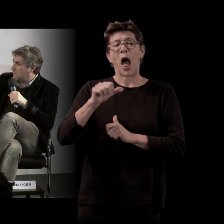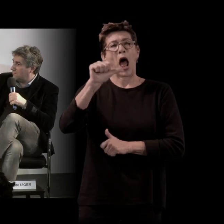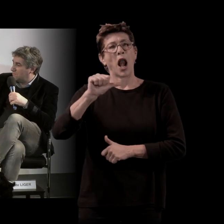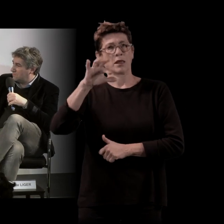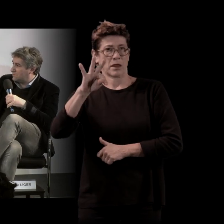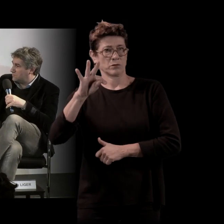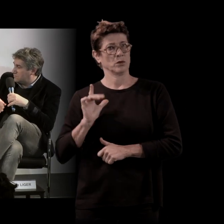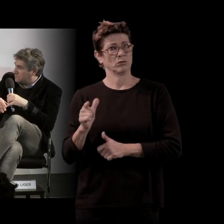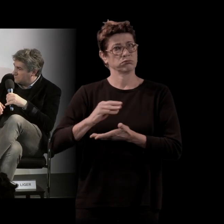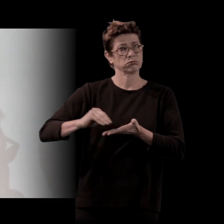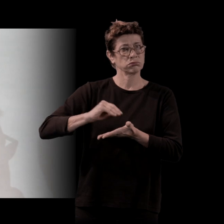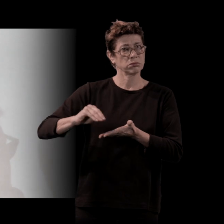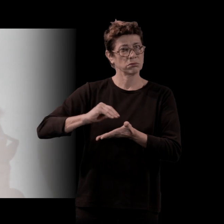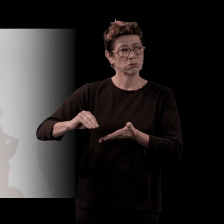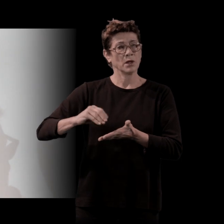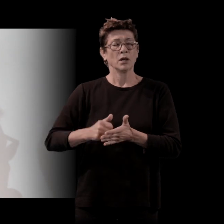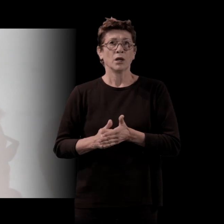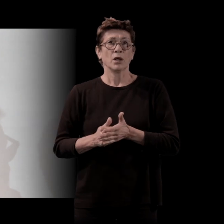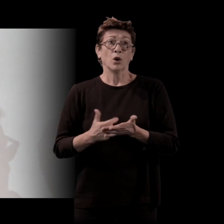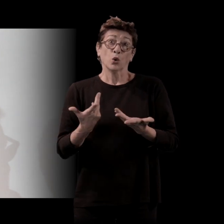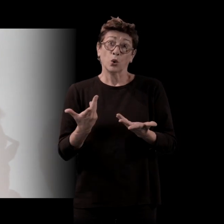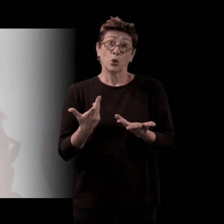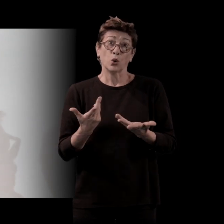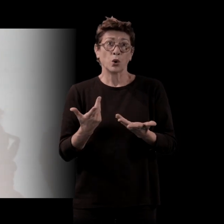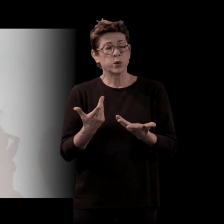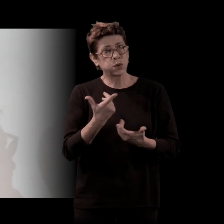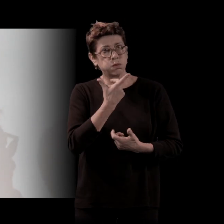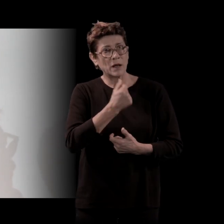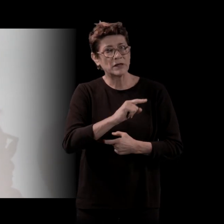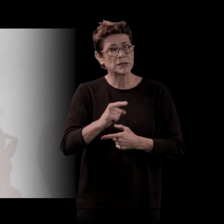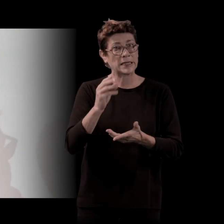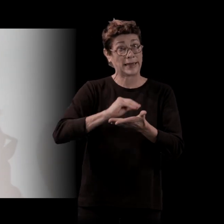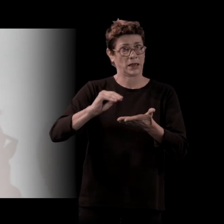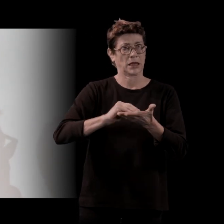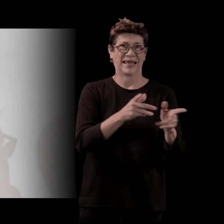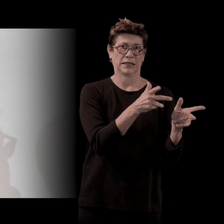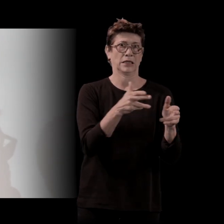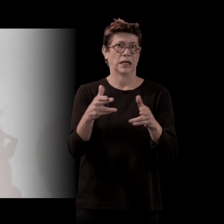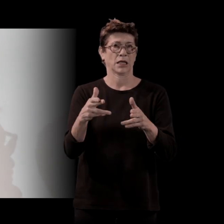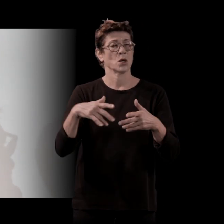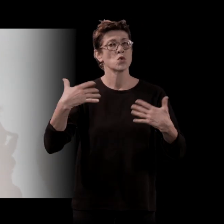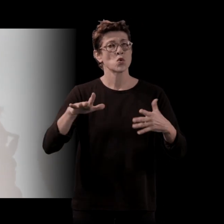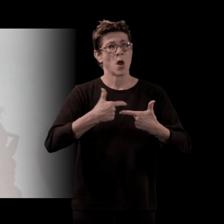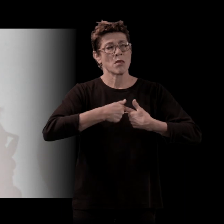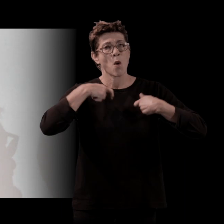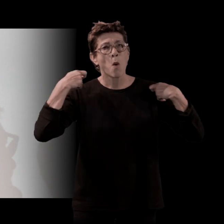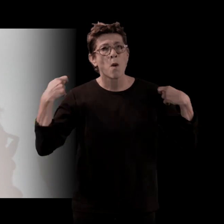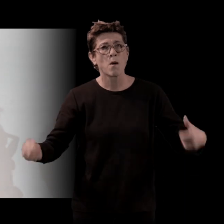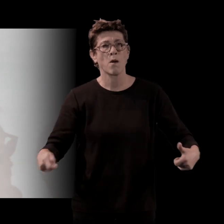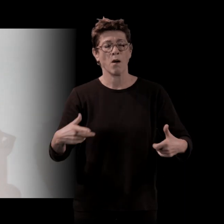Ce n pas une mince affaire écrire une série. C'est long et on se pose plein de questions qu'on ne se pose pas en littérature. Par exemple